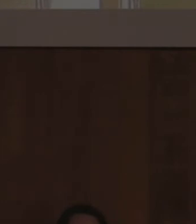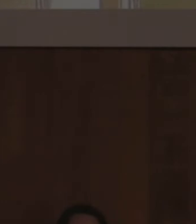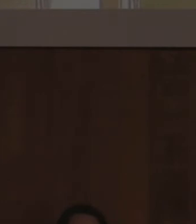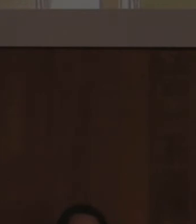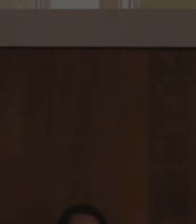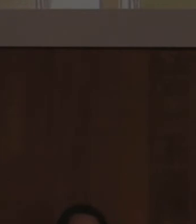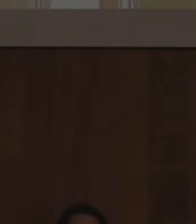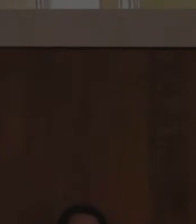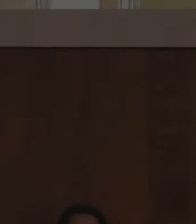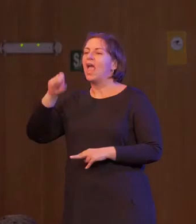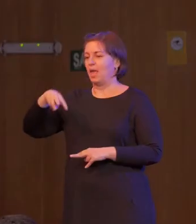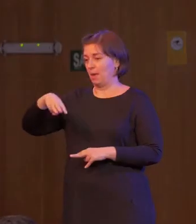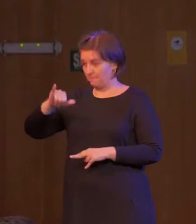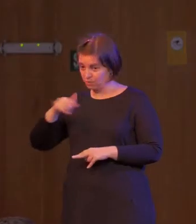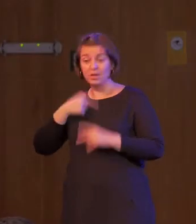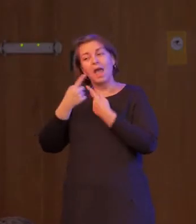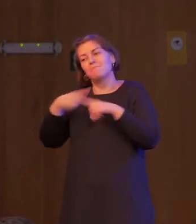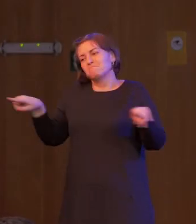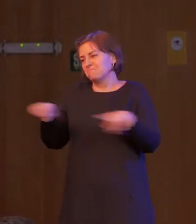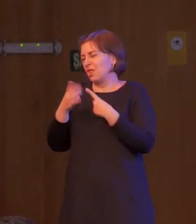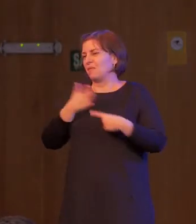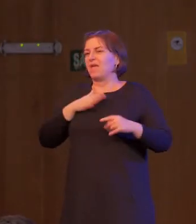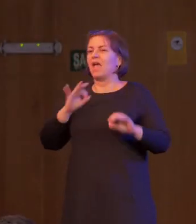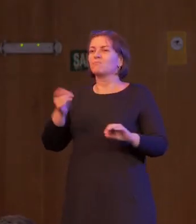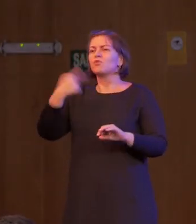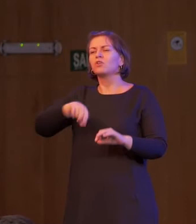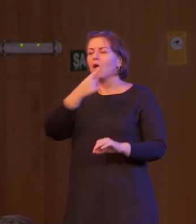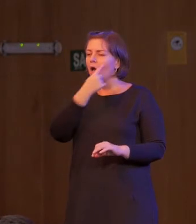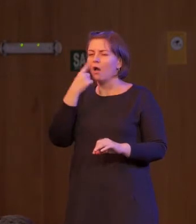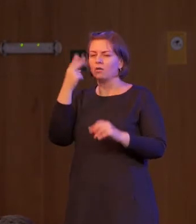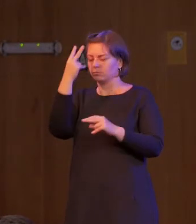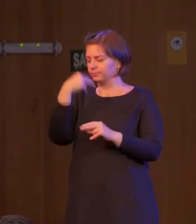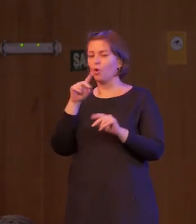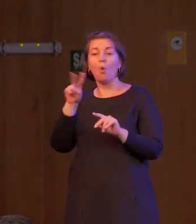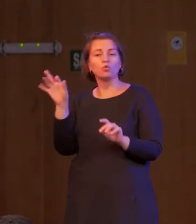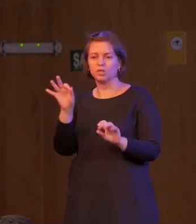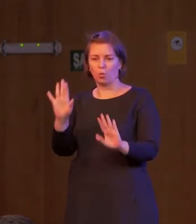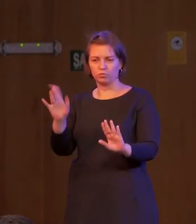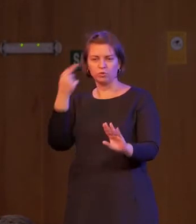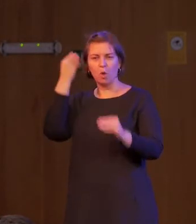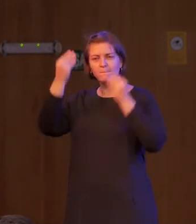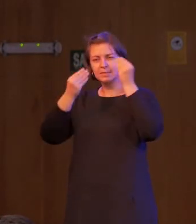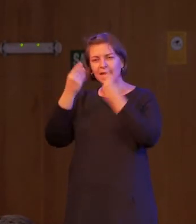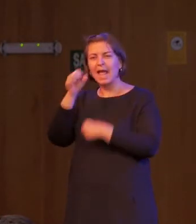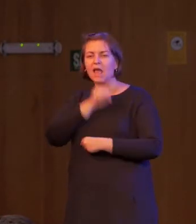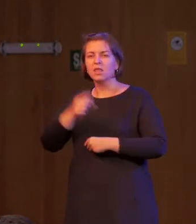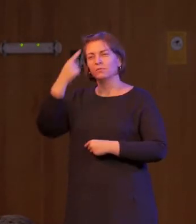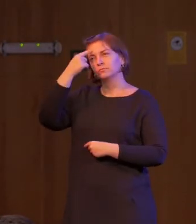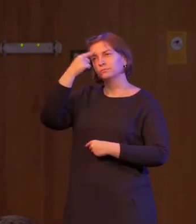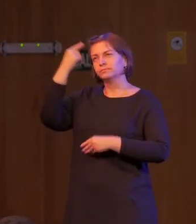mis melodías. Voy a proponeros una cosa. Cerrad un segundo los ojos. Pensad en una canción.